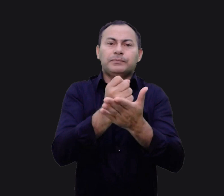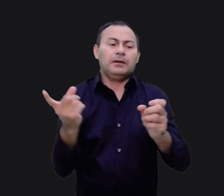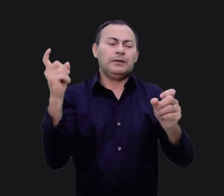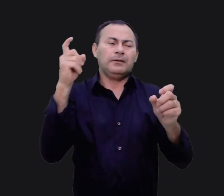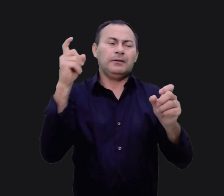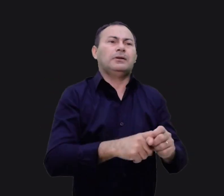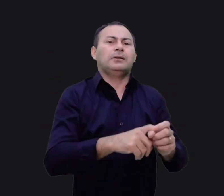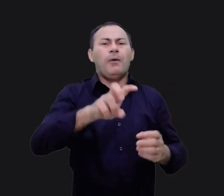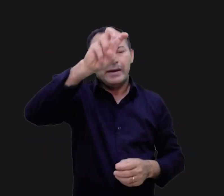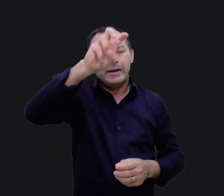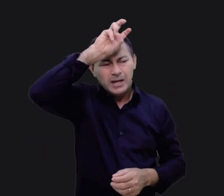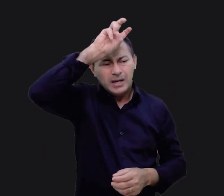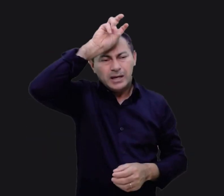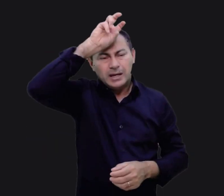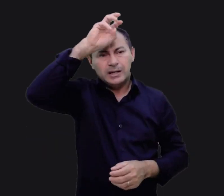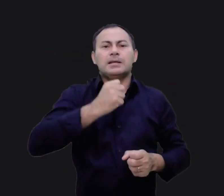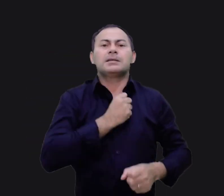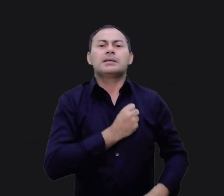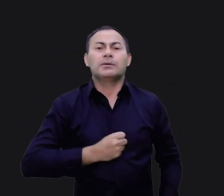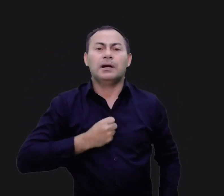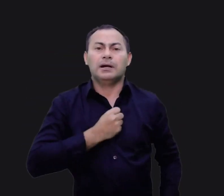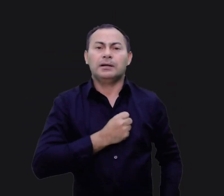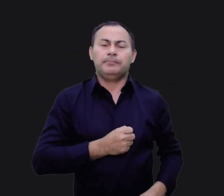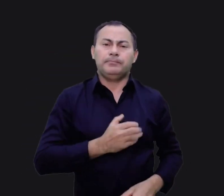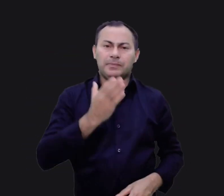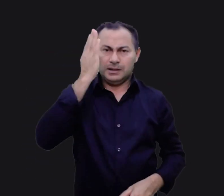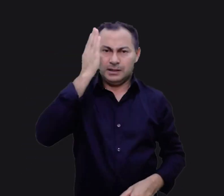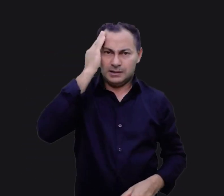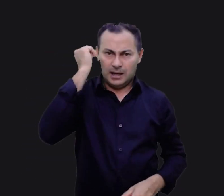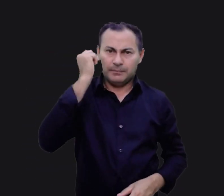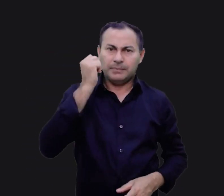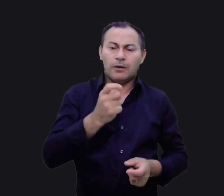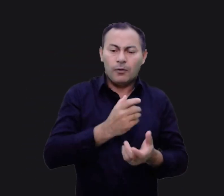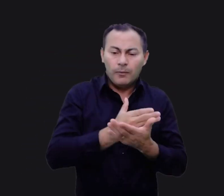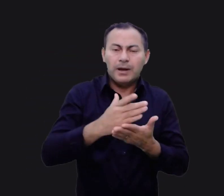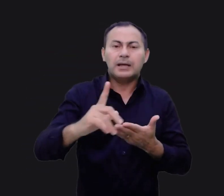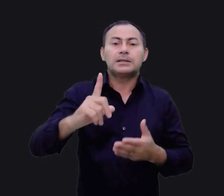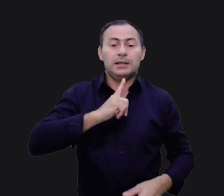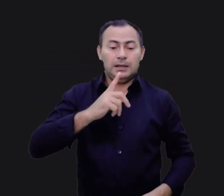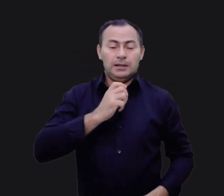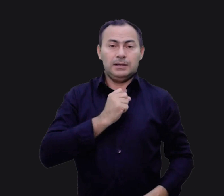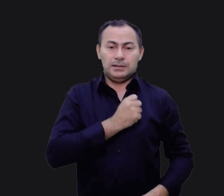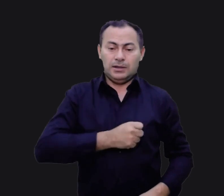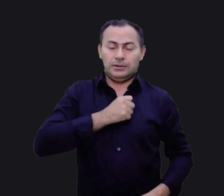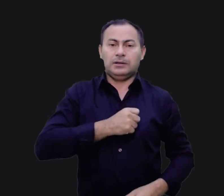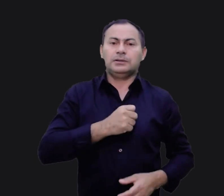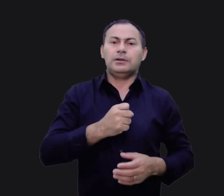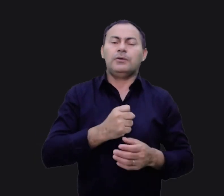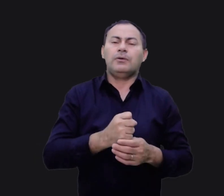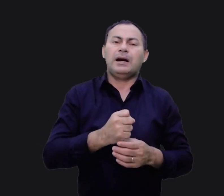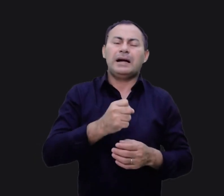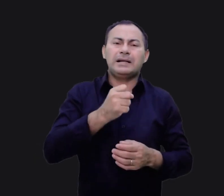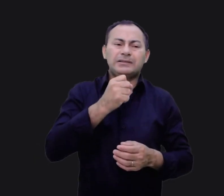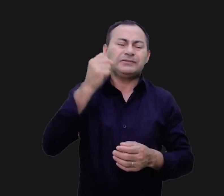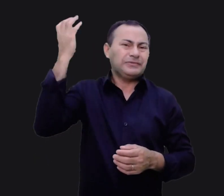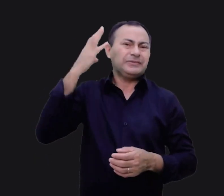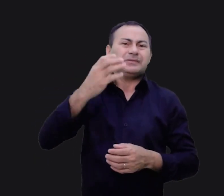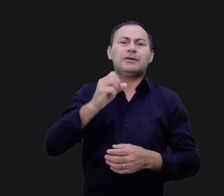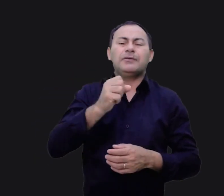voltam e dizem. Ah, o Egito. Que saudade. Sabe, eles começam a ter saudade dos seus antigos caminhos e pecados.